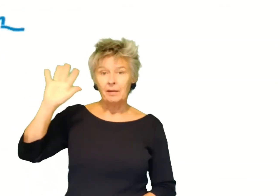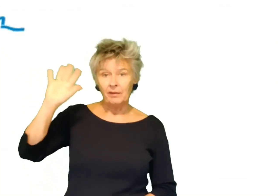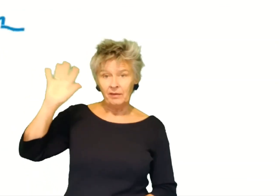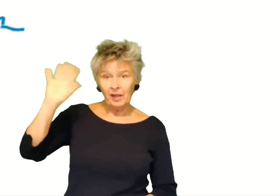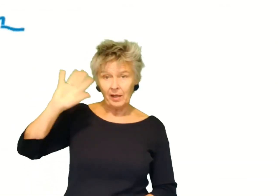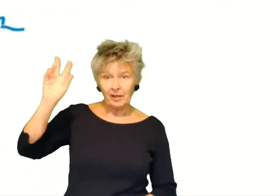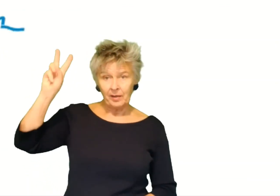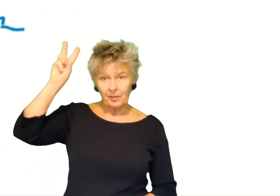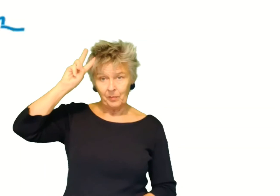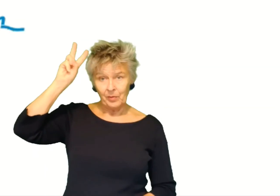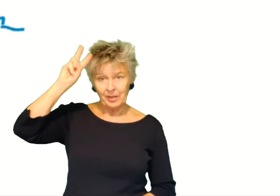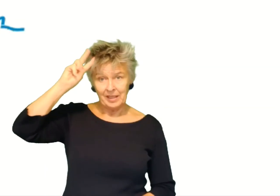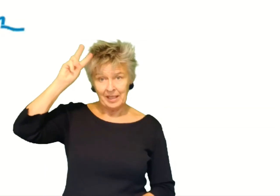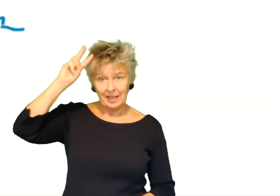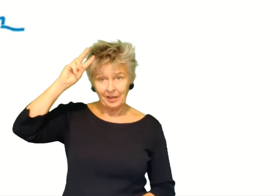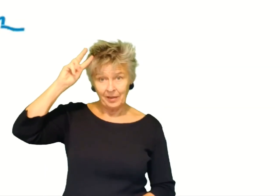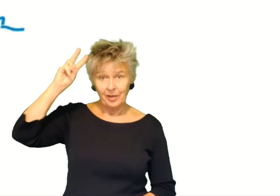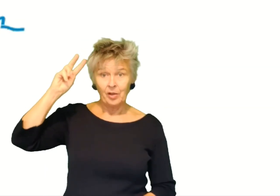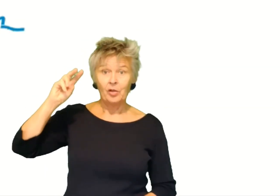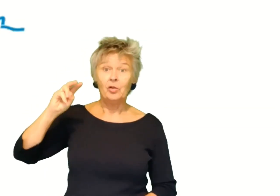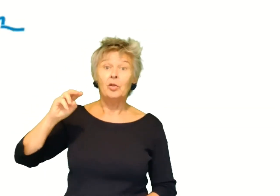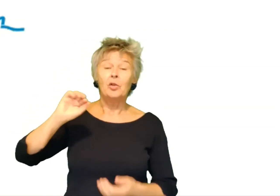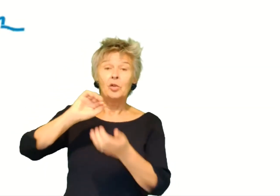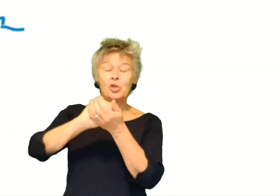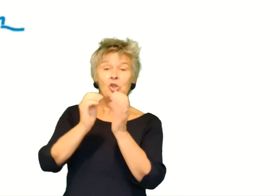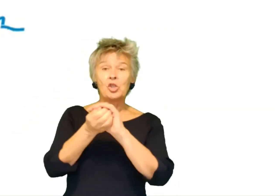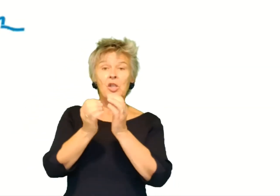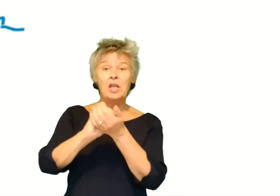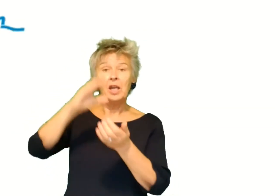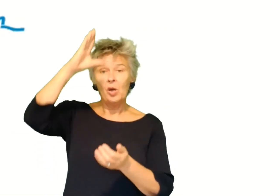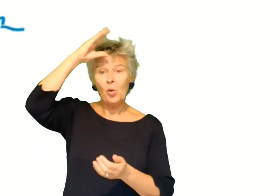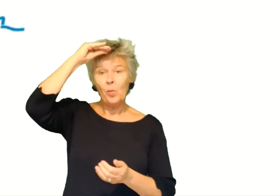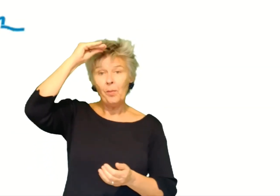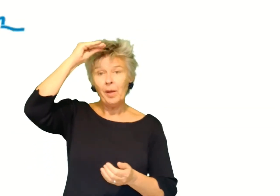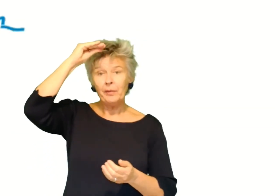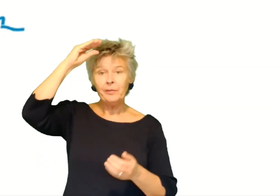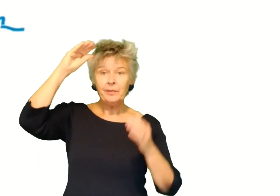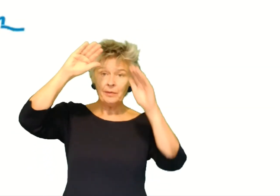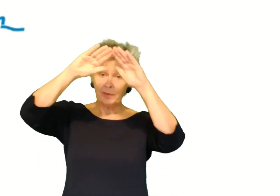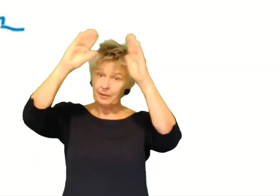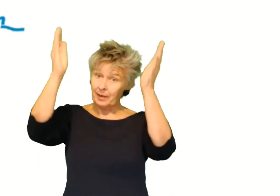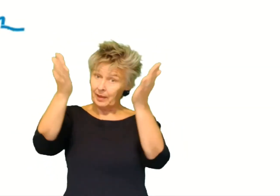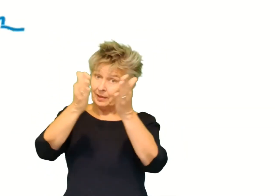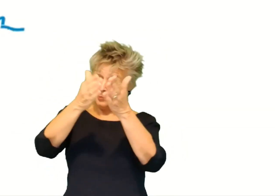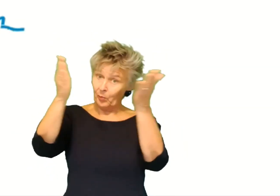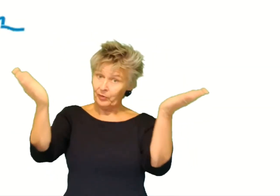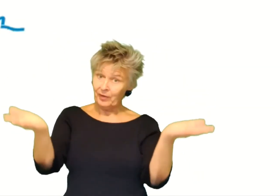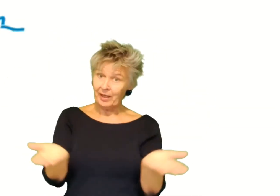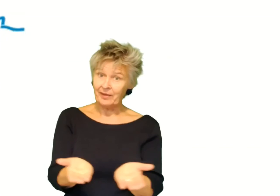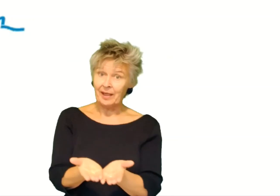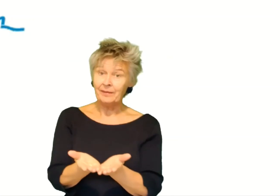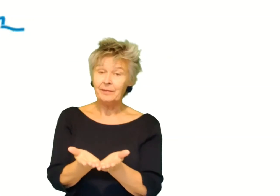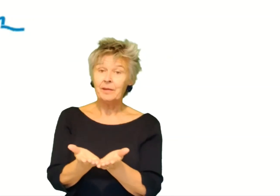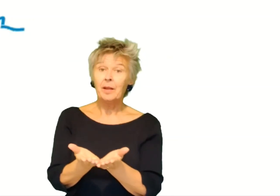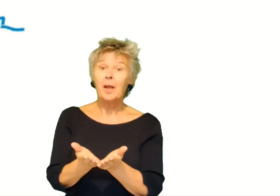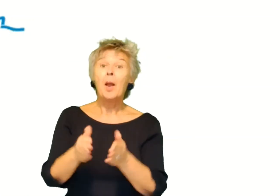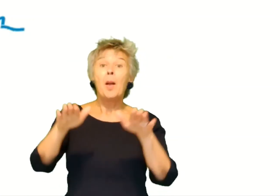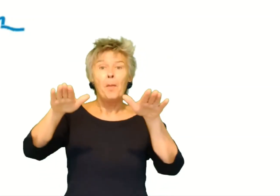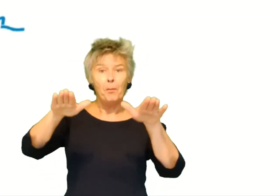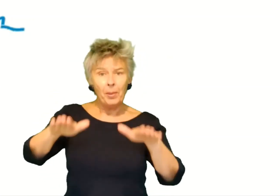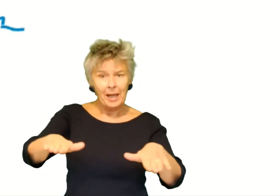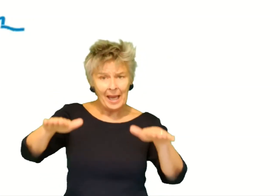Dag, meneer, de sneeuwman. En die pop er weer achteraan.